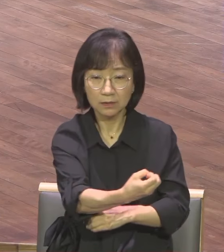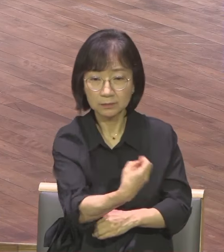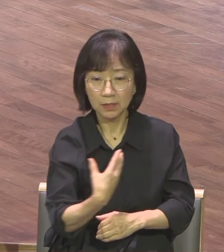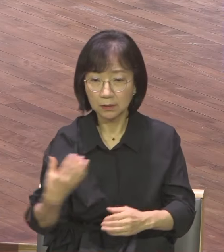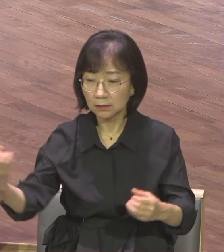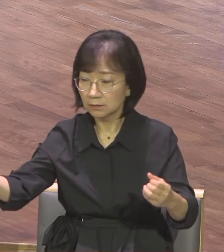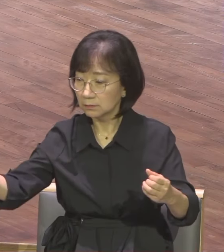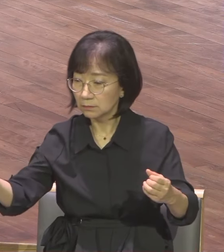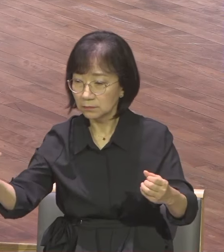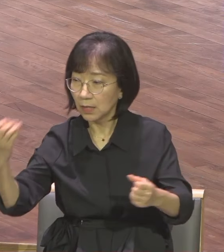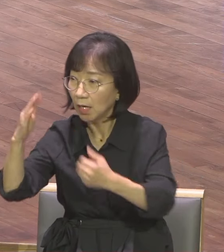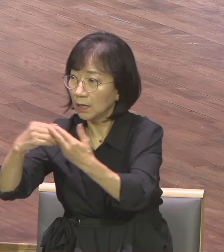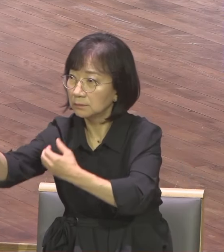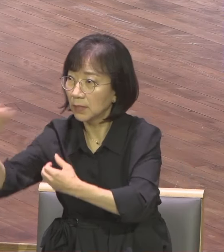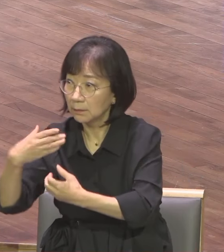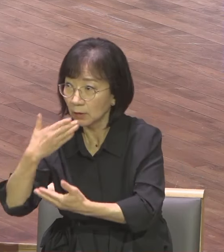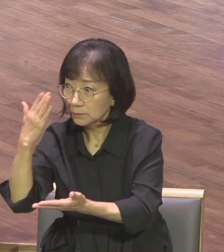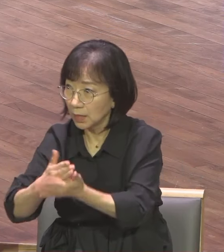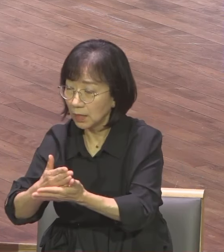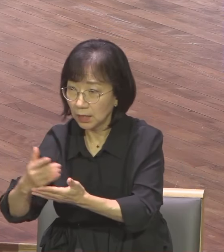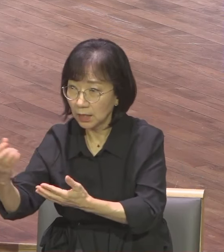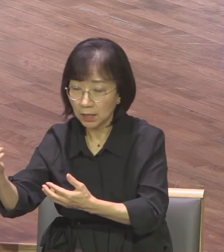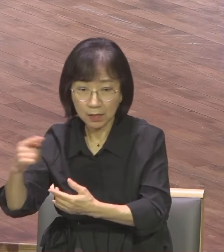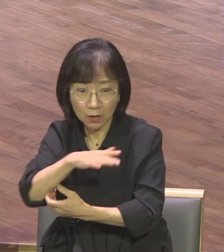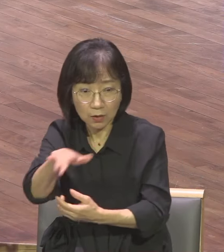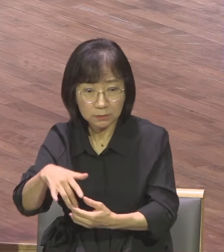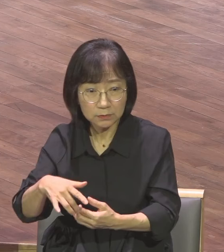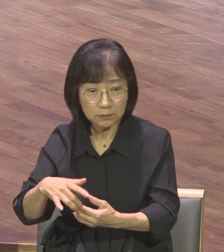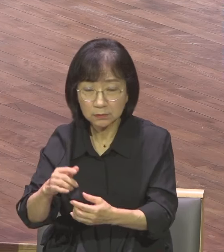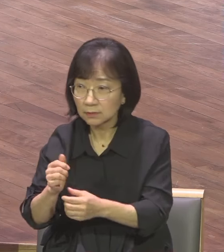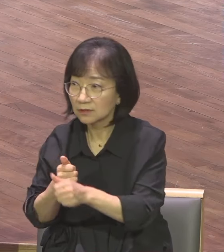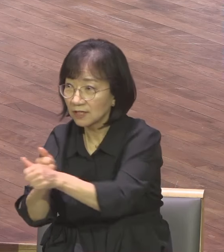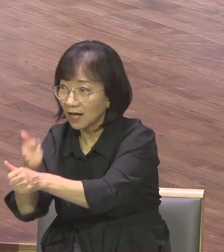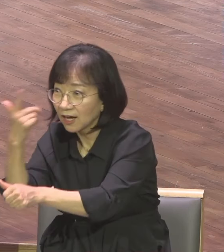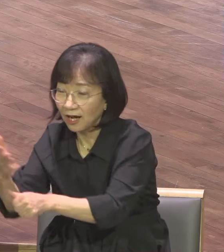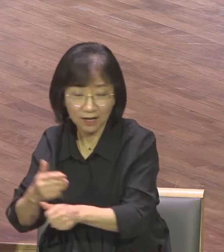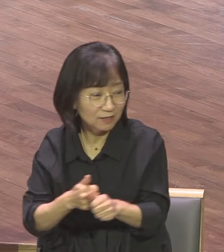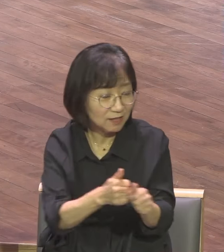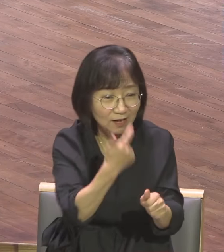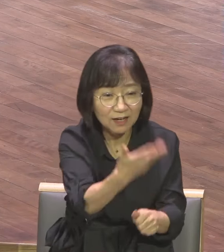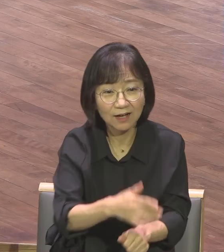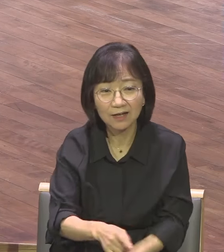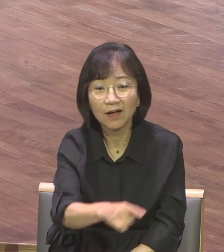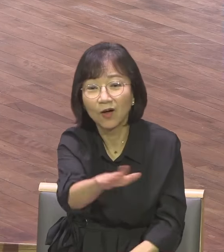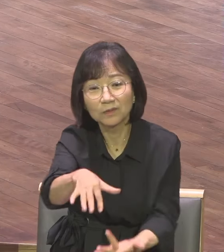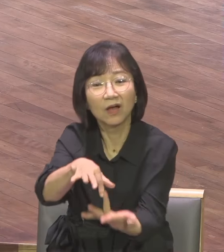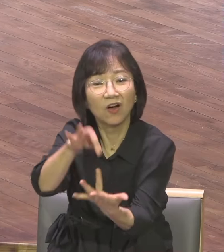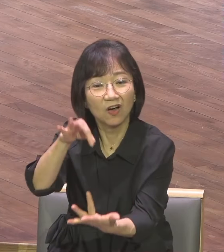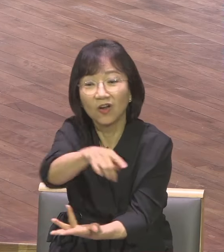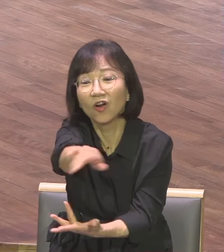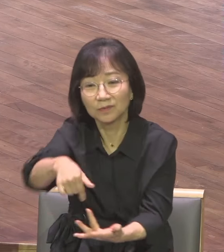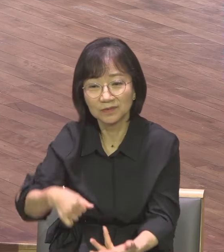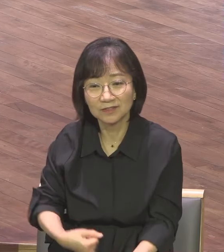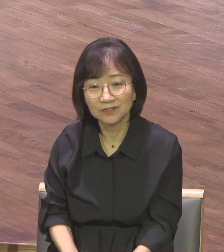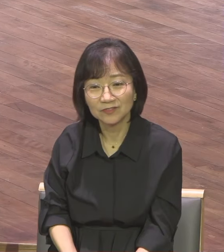그 영적 싸움인 거예요 하나의 말씀을 들으시길 바랍니다 강단의 말씀을 들으셔요 그